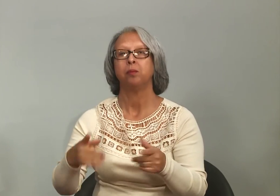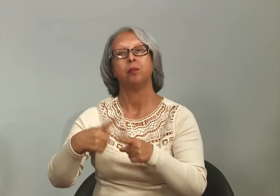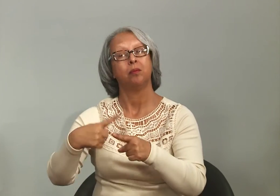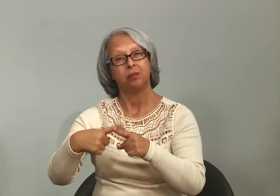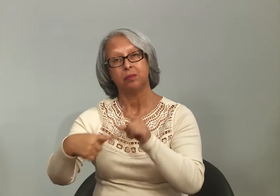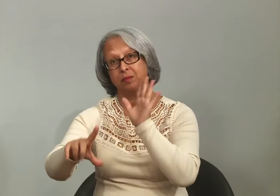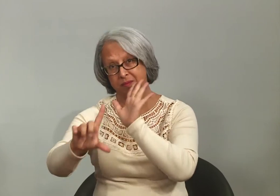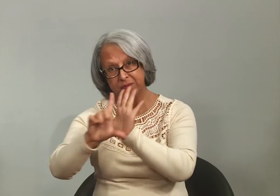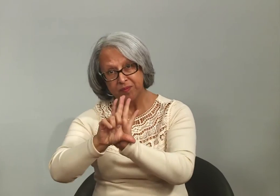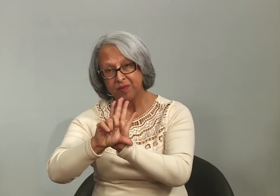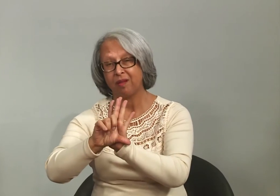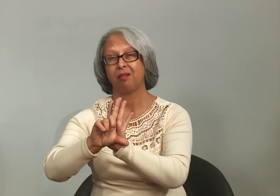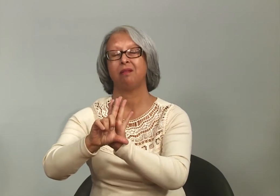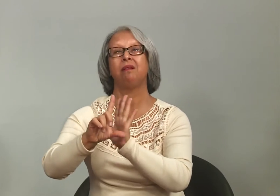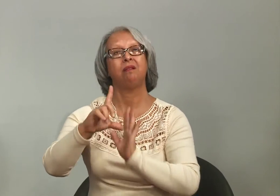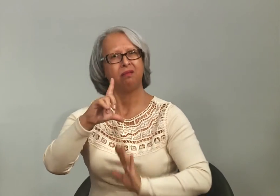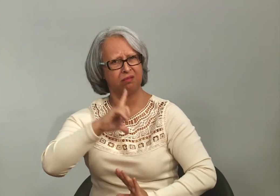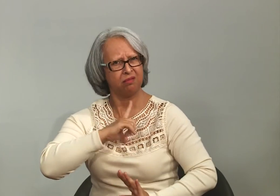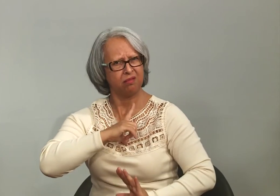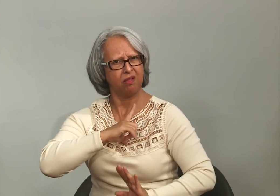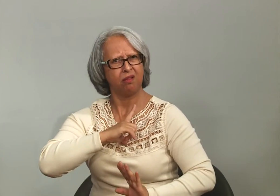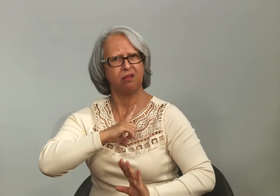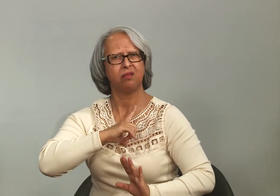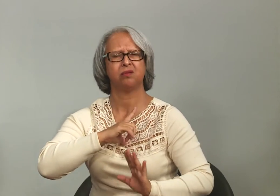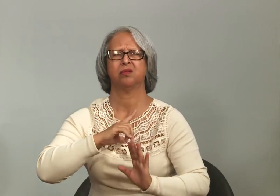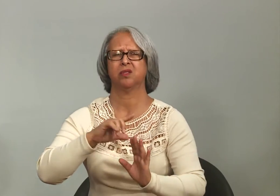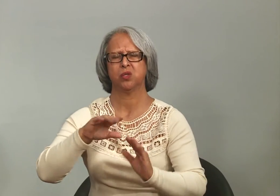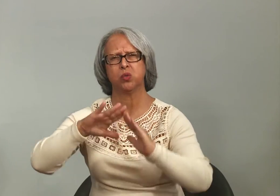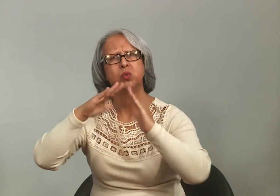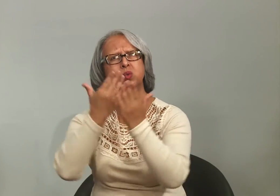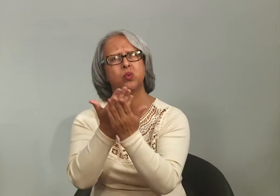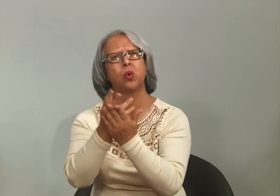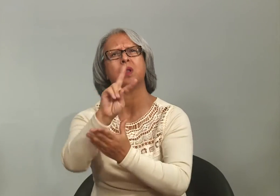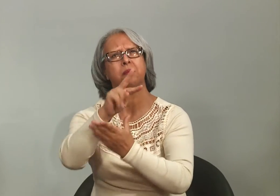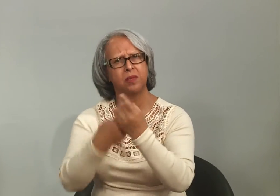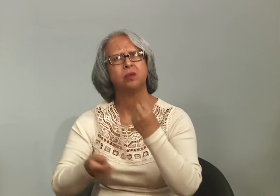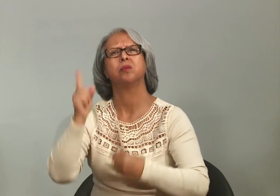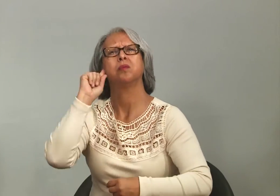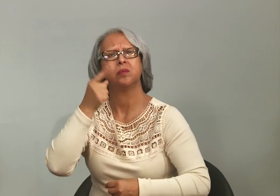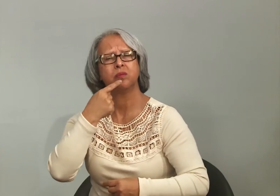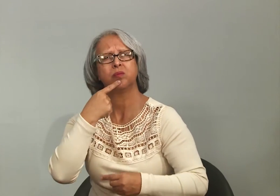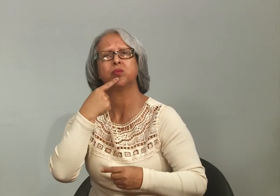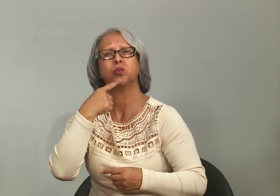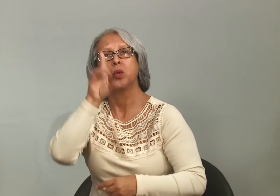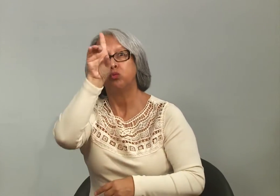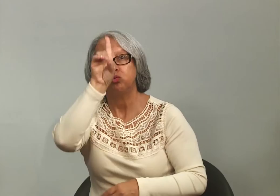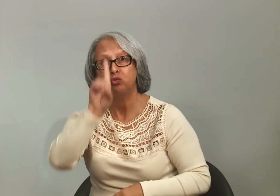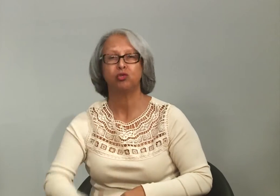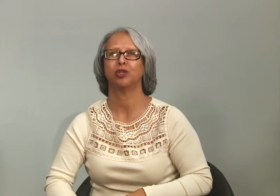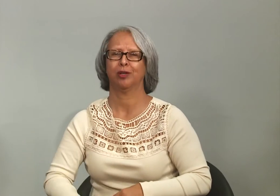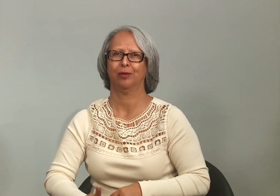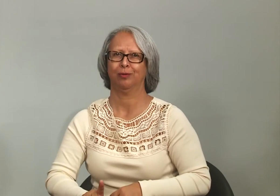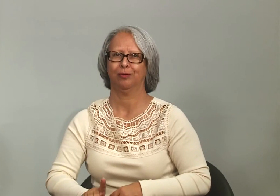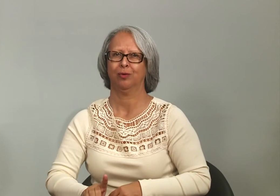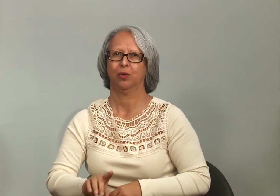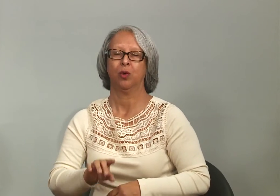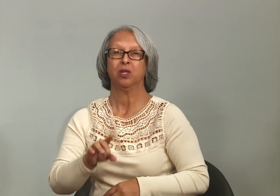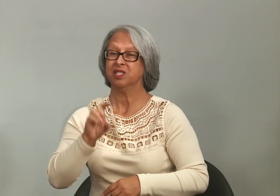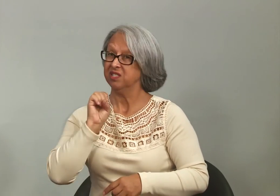novas escolas, porque na legislação existem escolas bilíngues para surdos e como um direito,